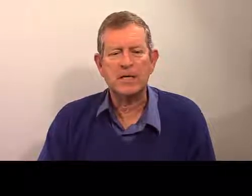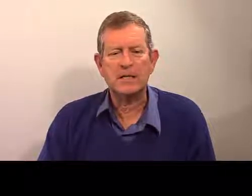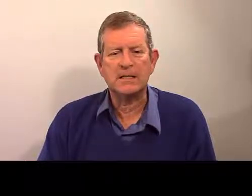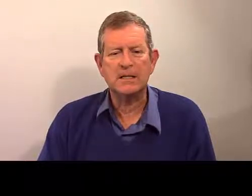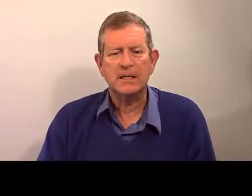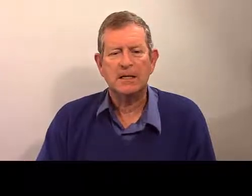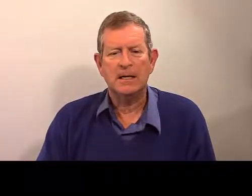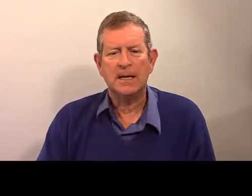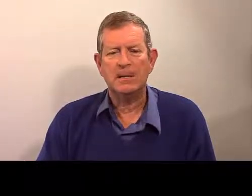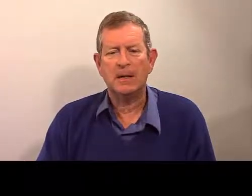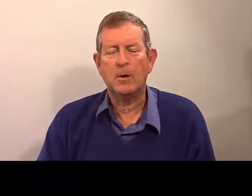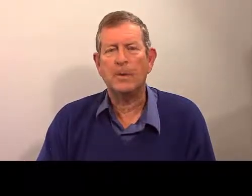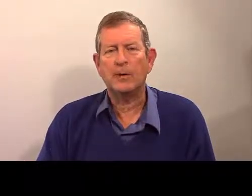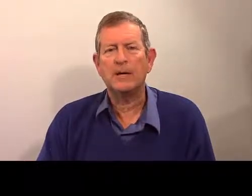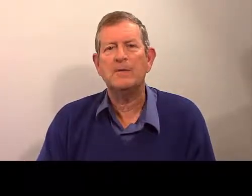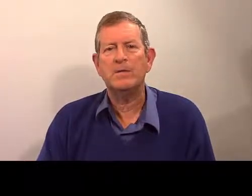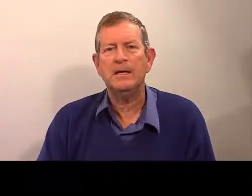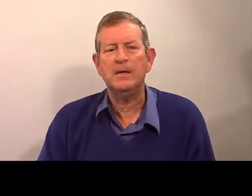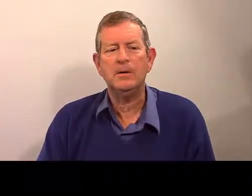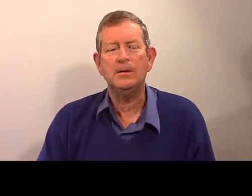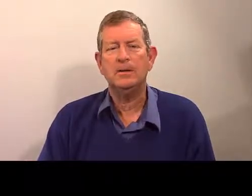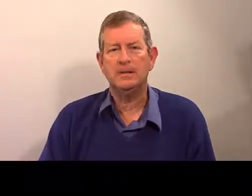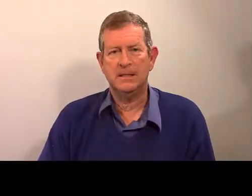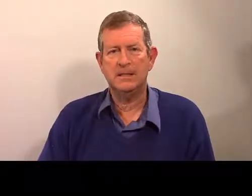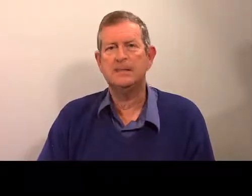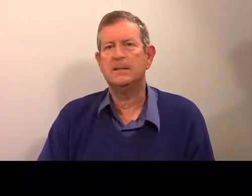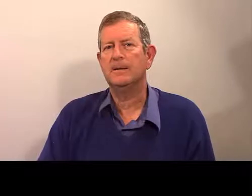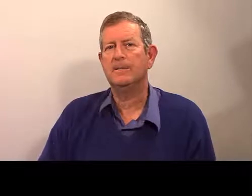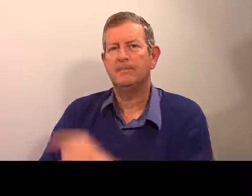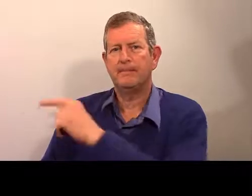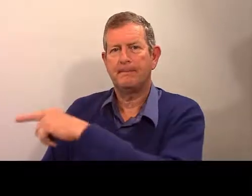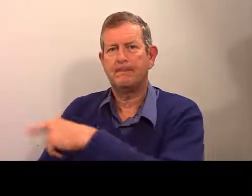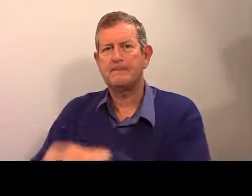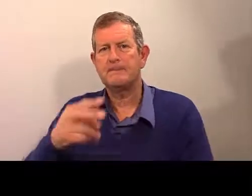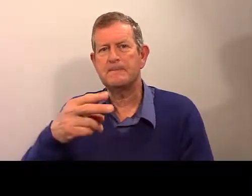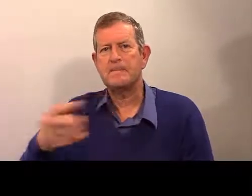Ensuite, là, en parlant de la fille, dites.